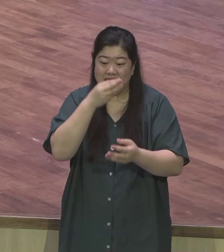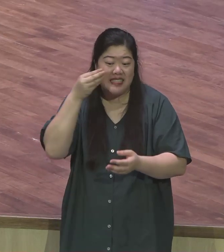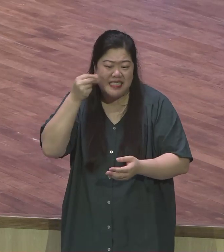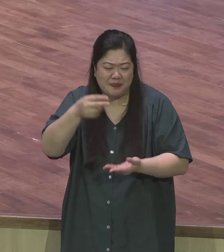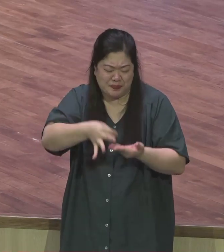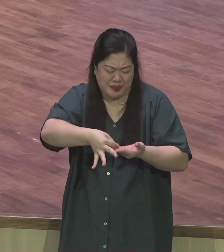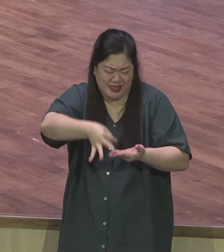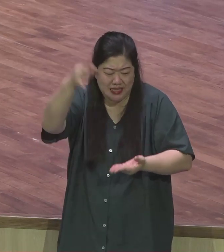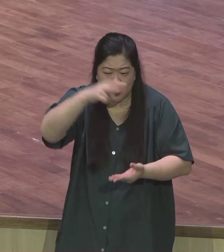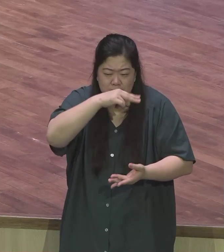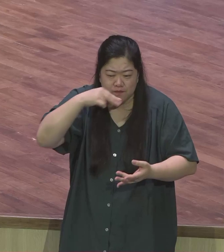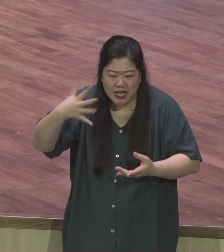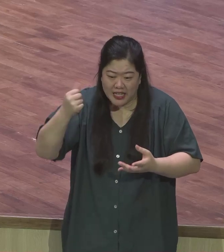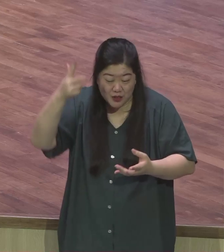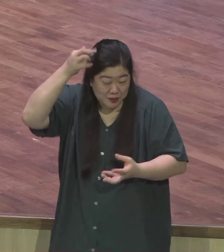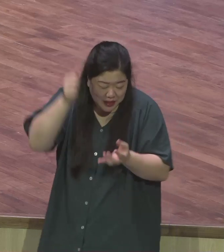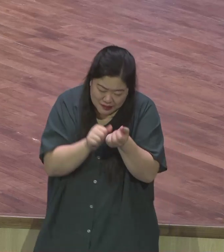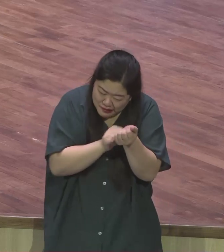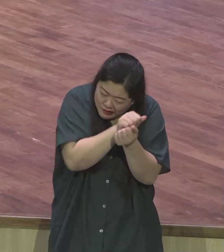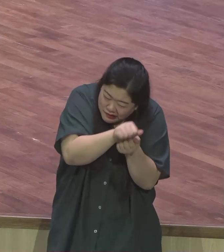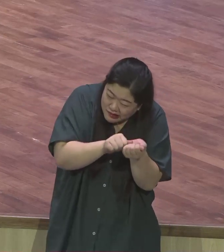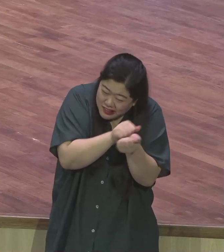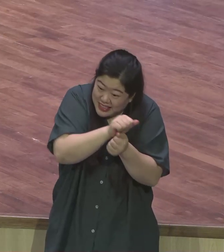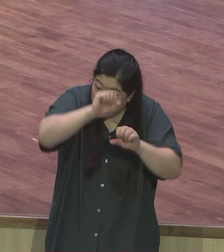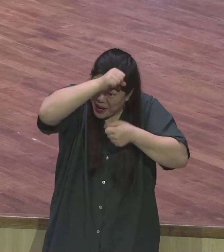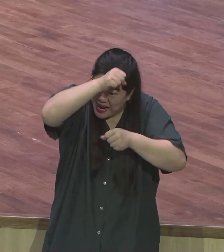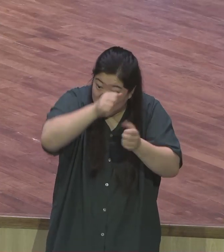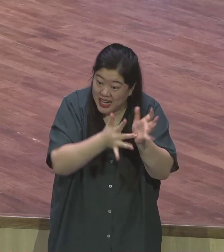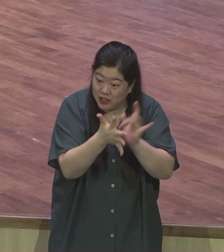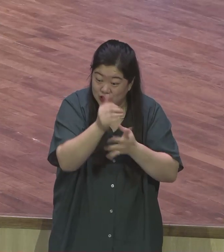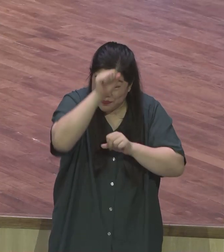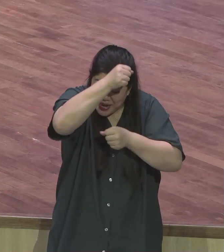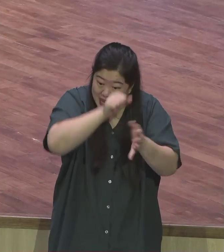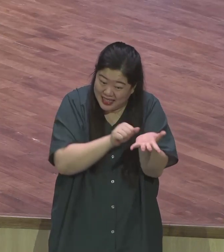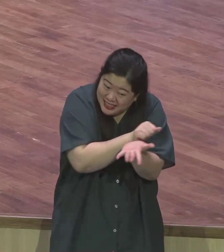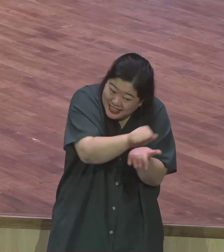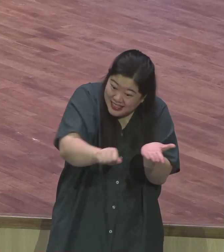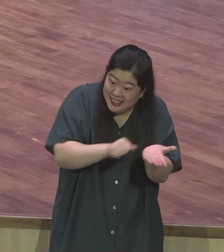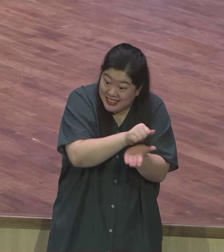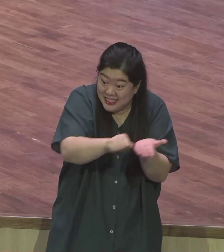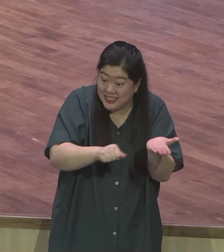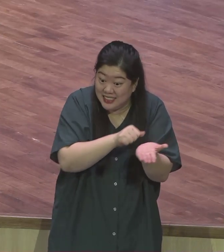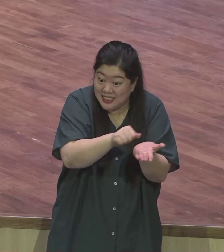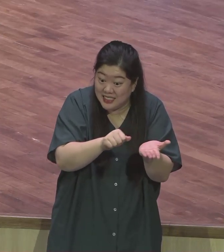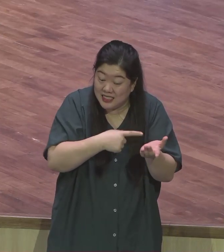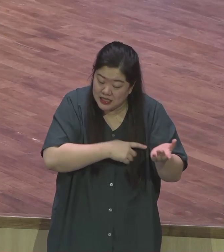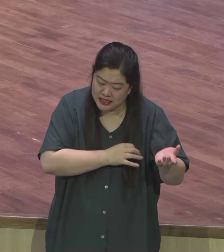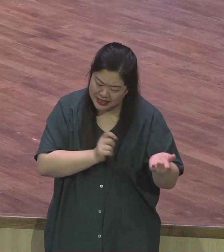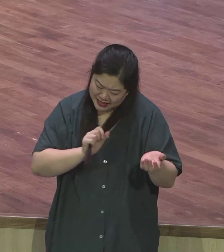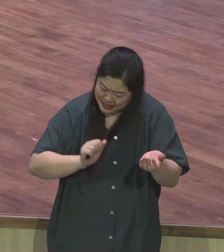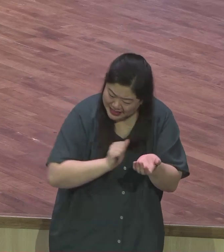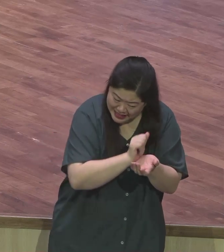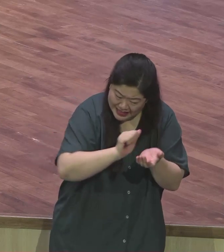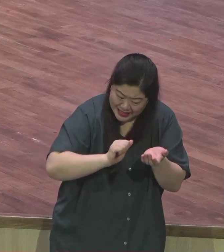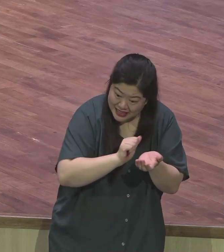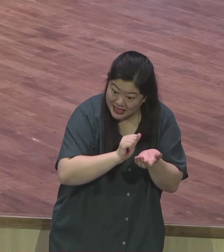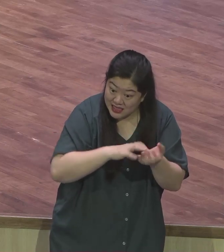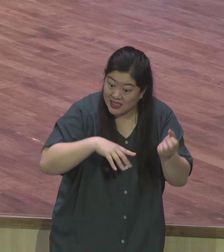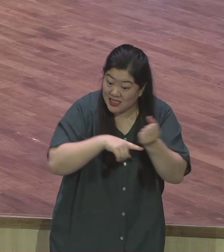머리털을 가지고 예수의 발을 닦습니다 바로 절대 헌신의 삶을 의미하는 줄 믿습니다 네